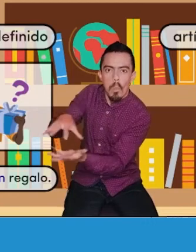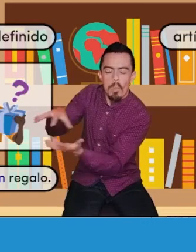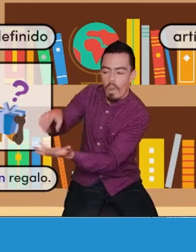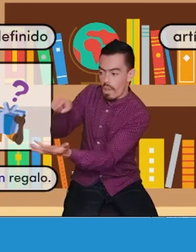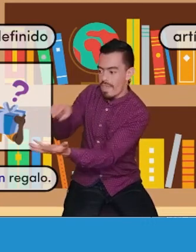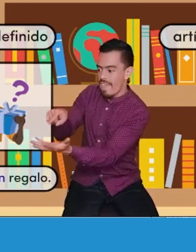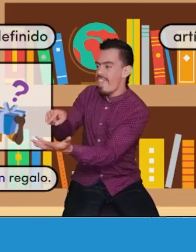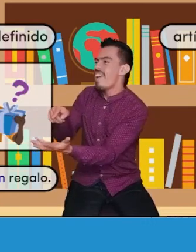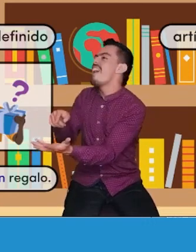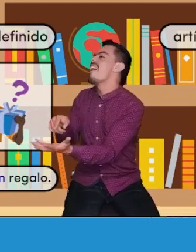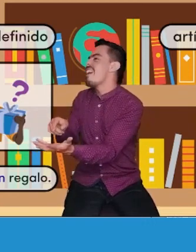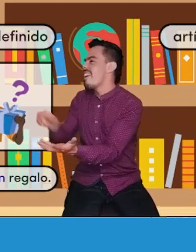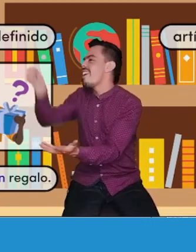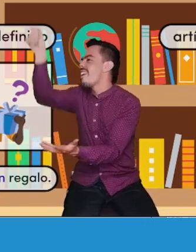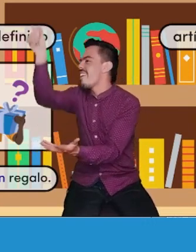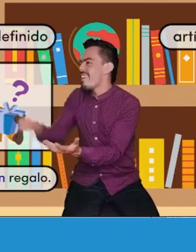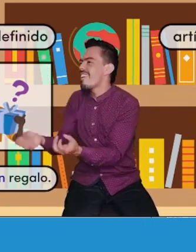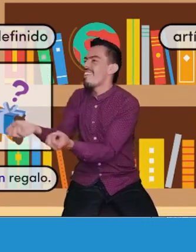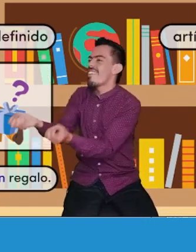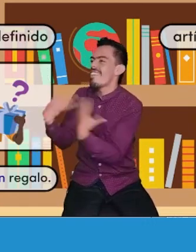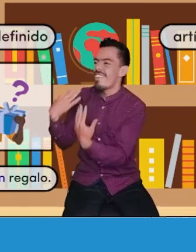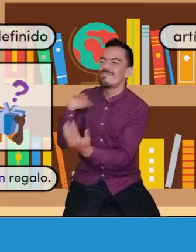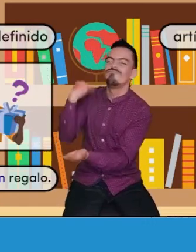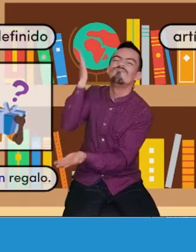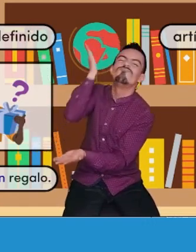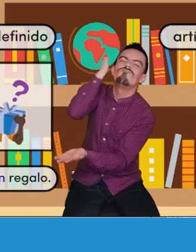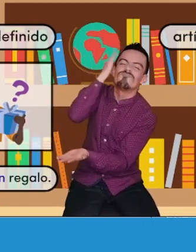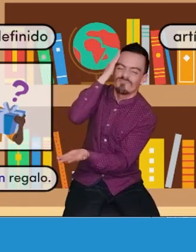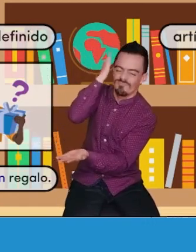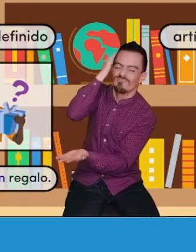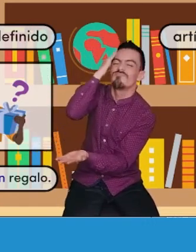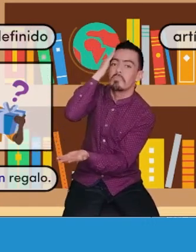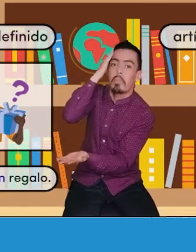Un regalo. Dilan quiere un regalo.